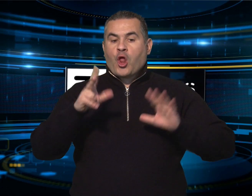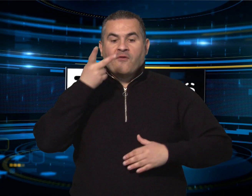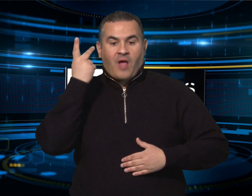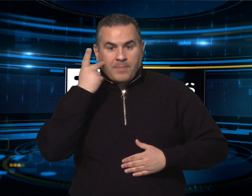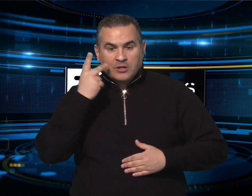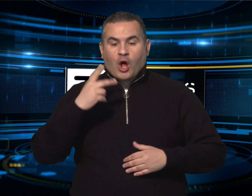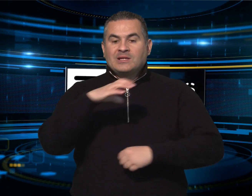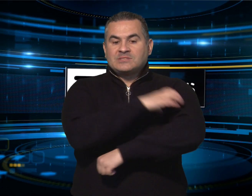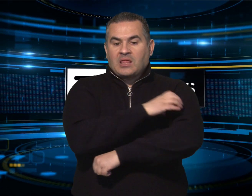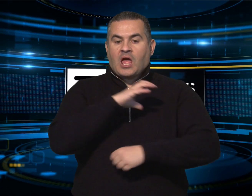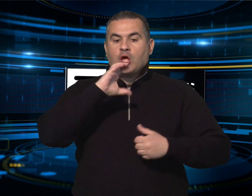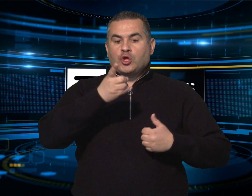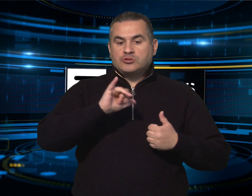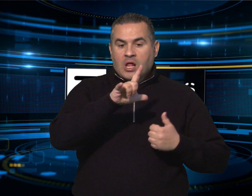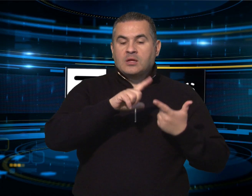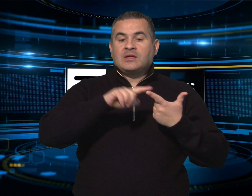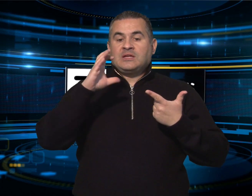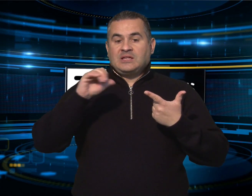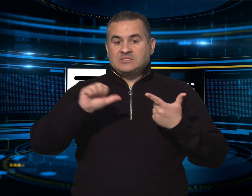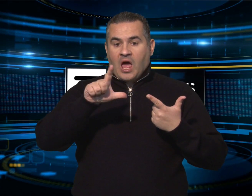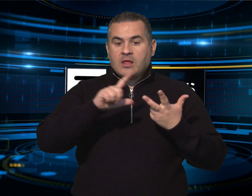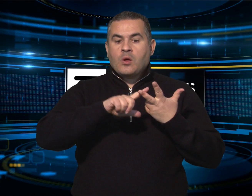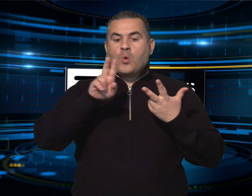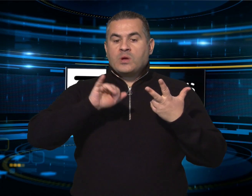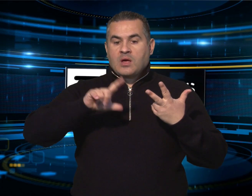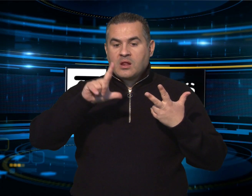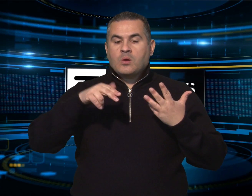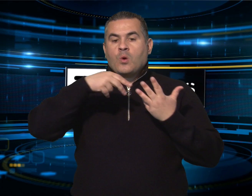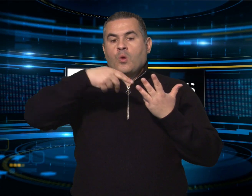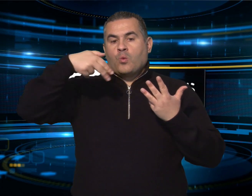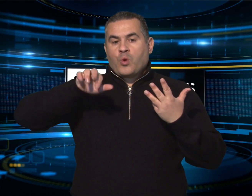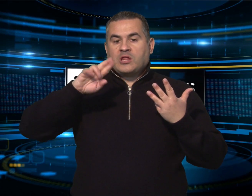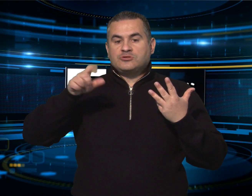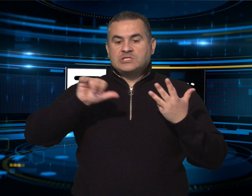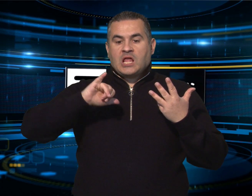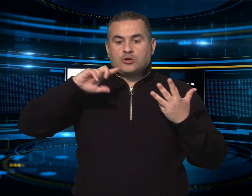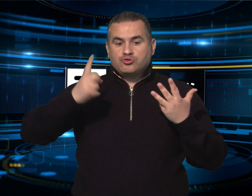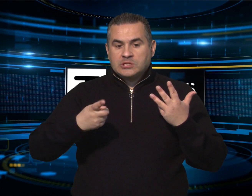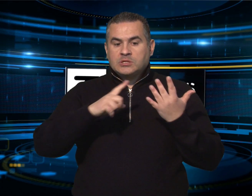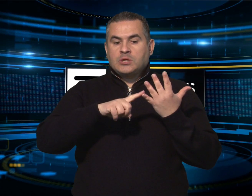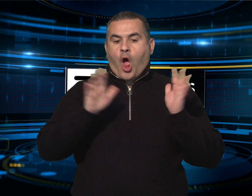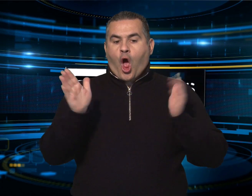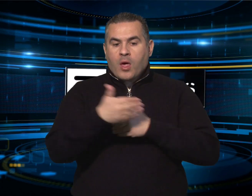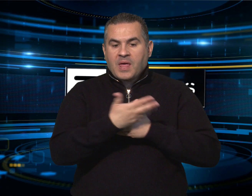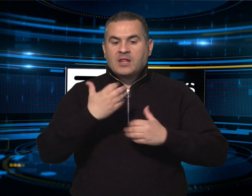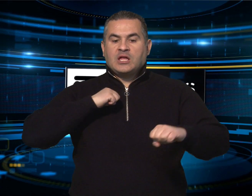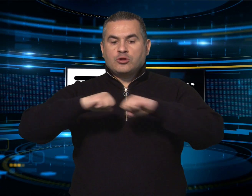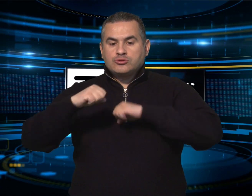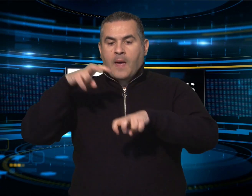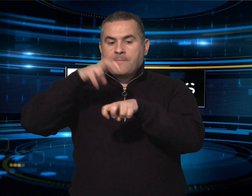'Asl Gallura. Il confronto potrebbe portare alla proclamazione dello sciopero generale dei tre presidi ospedalieri galluresi. Dopo il primo appuntamento